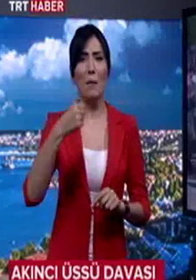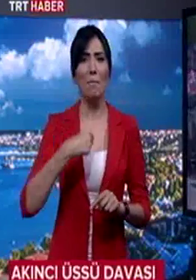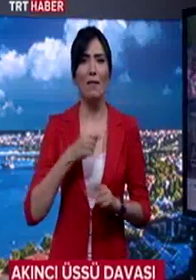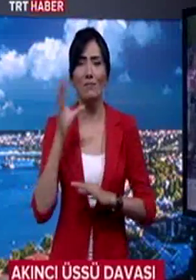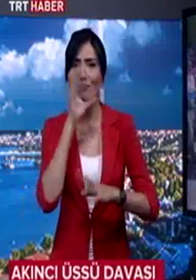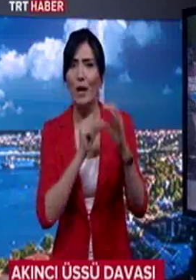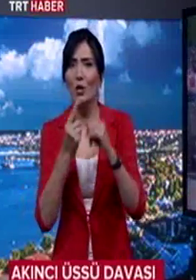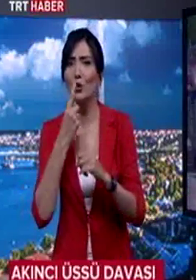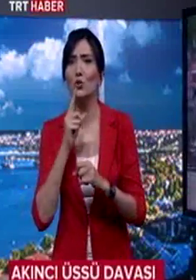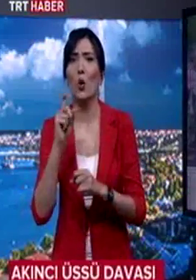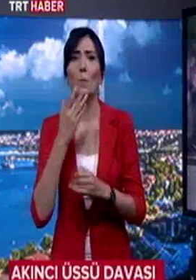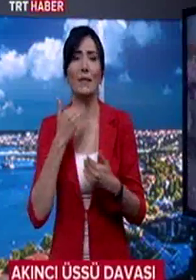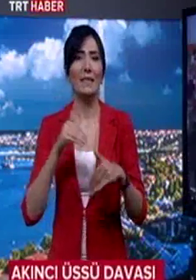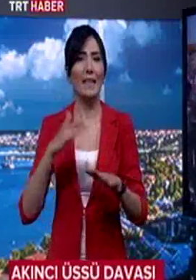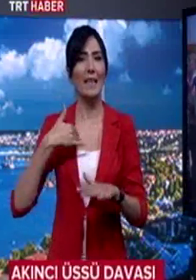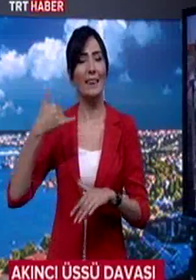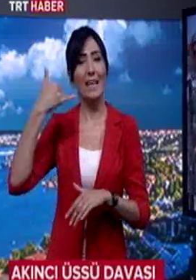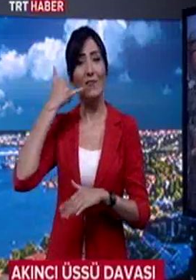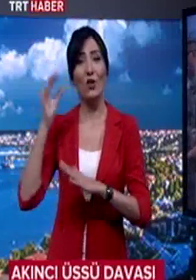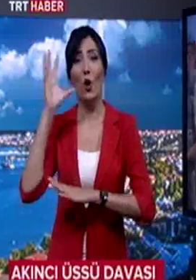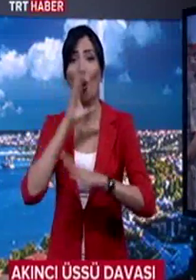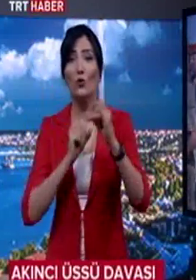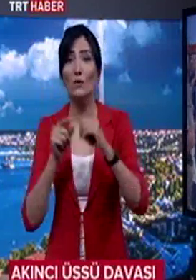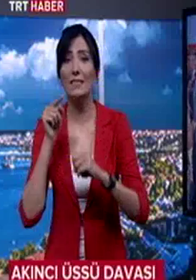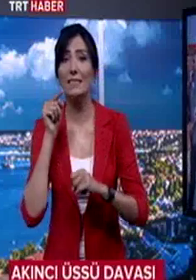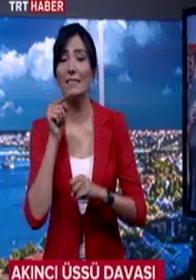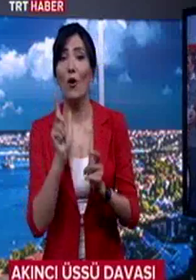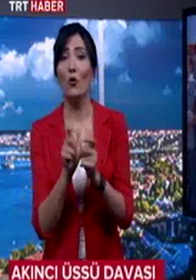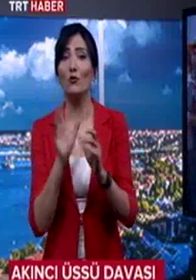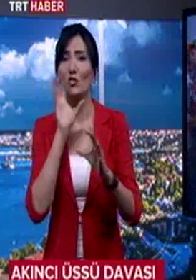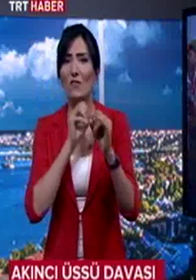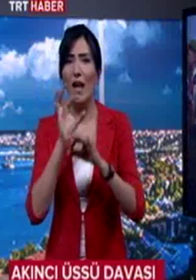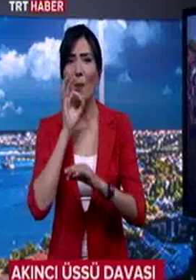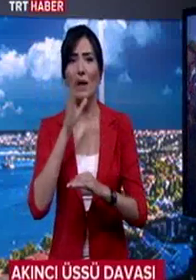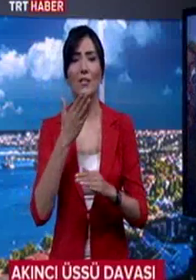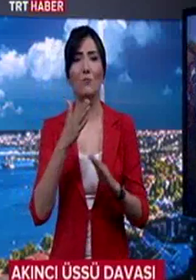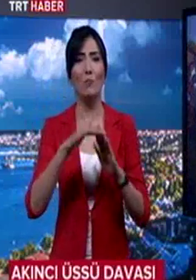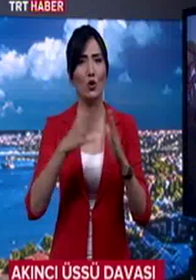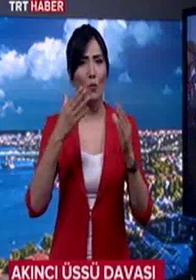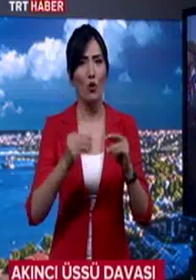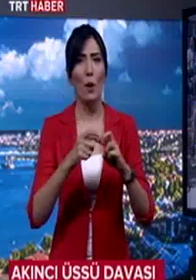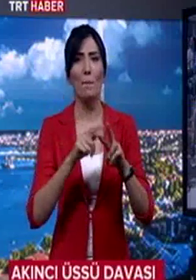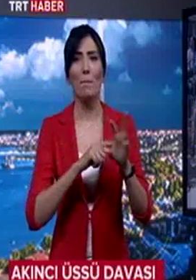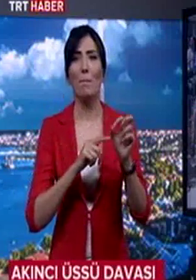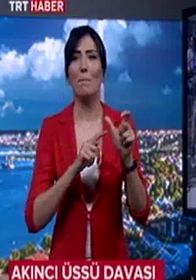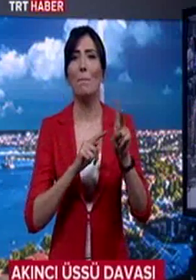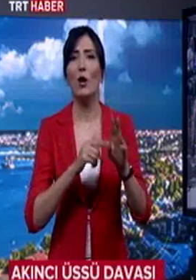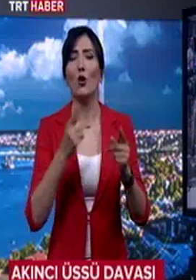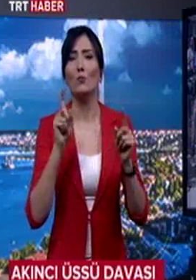sormadı dedi. Telefonunda örgütün şifreli haberleşme programı olan baylop bulunmadığını söyleyen Koç Yiğit,